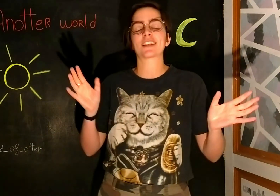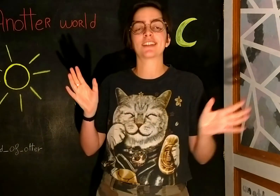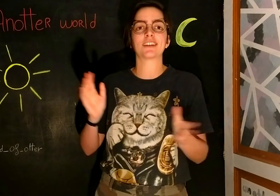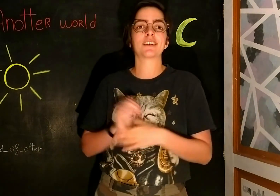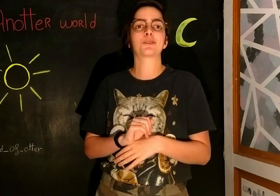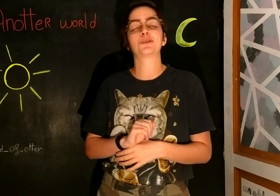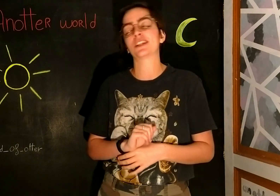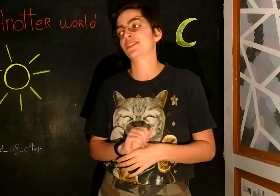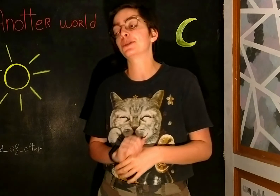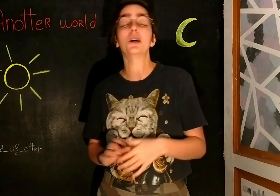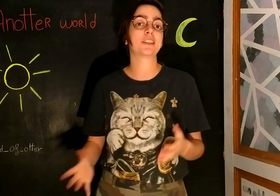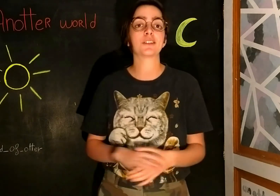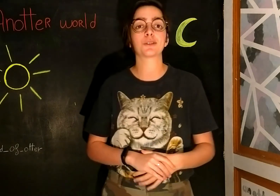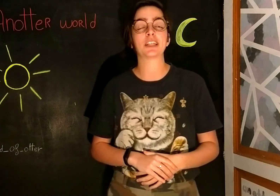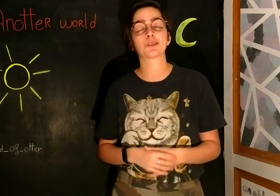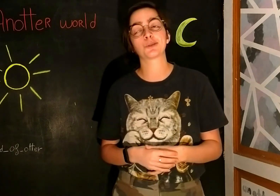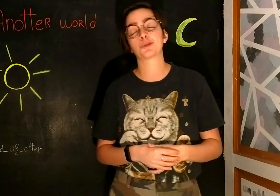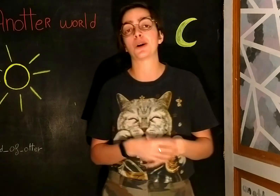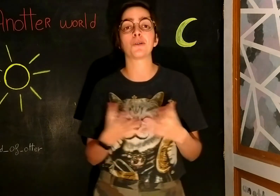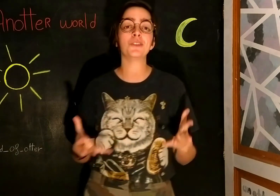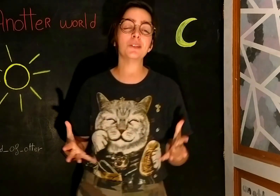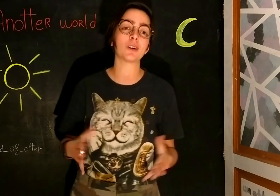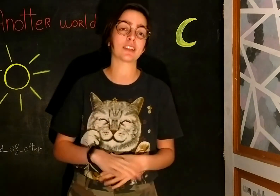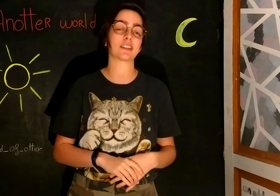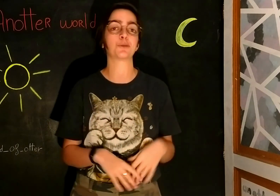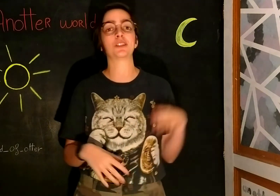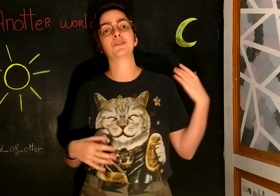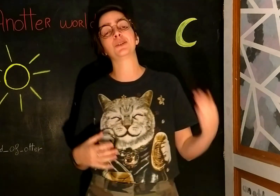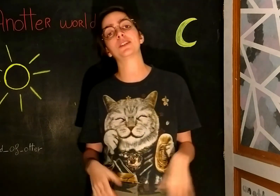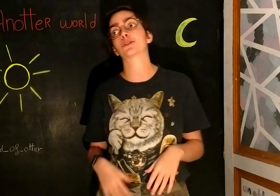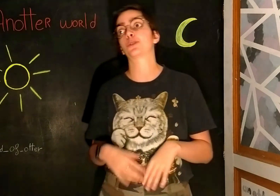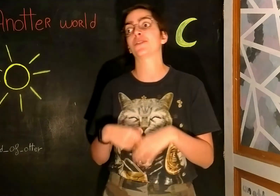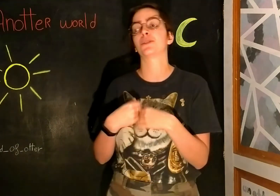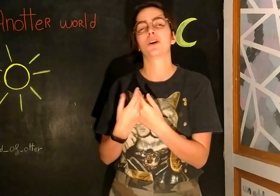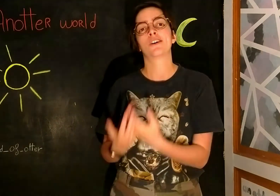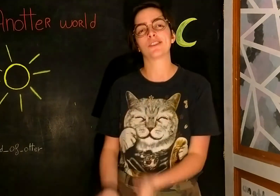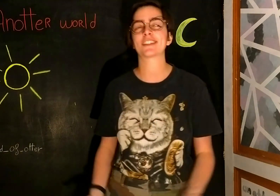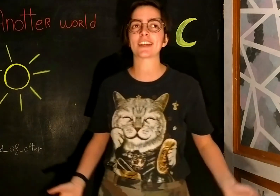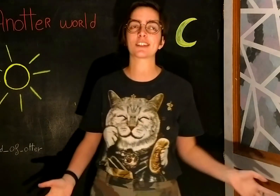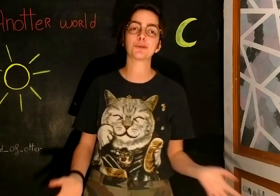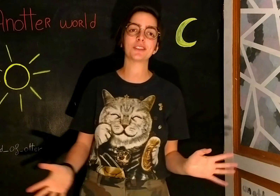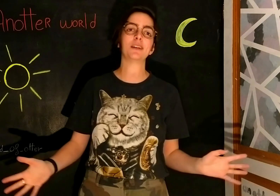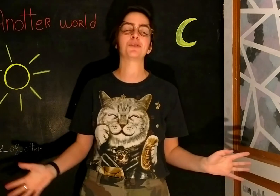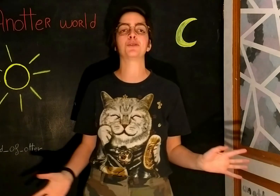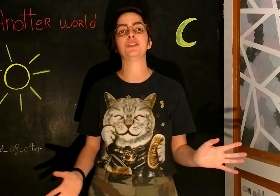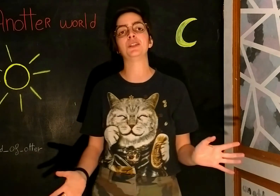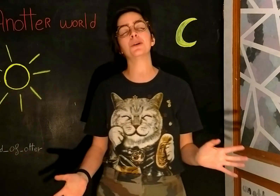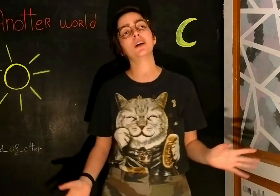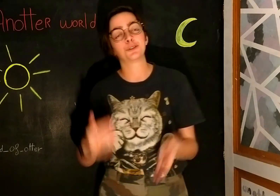certains sujets de vidéos. Peut-être est-ce que tu as envie de voir certains sujets de vidéos, est-ce que tu as envie de voir certains concepts de vidéos. Je